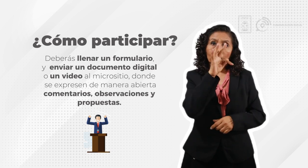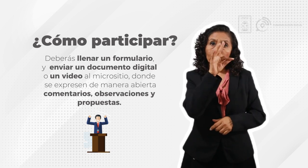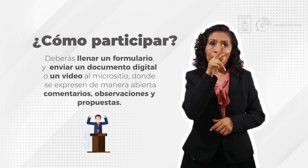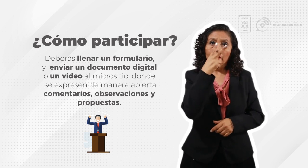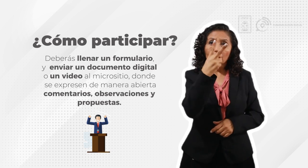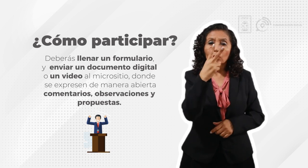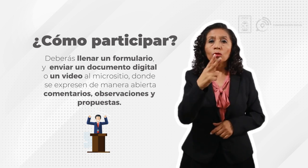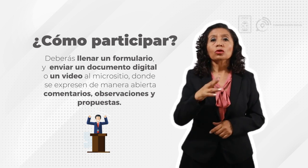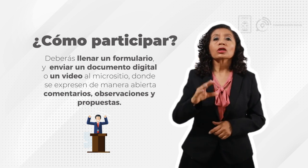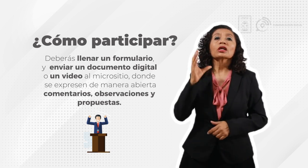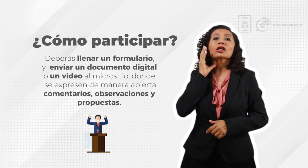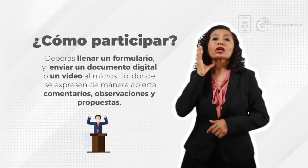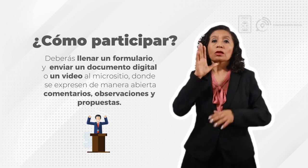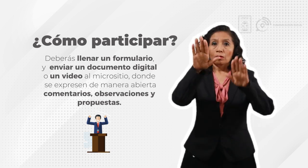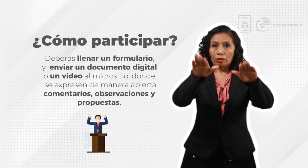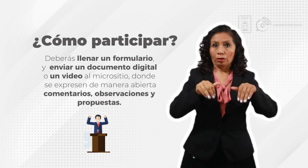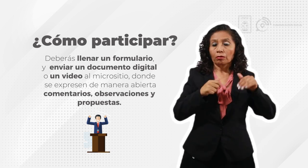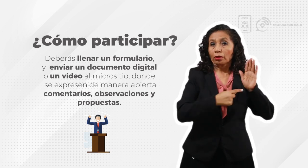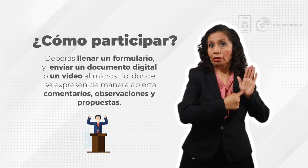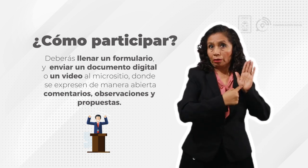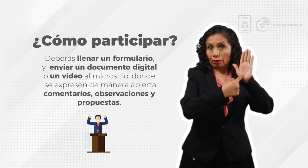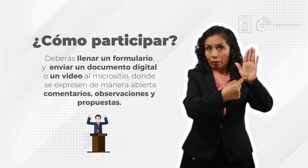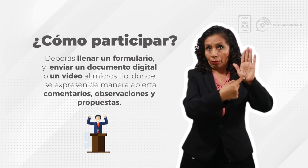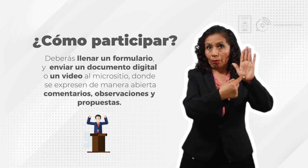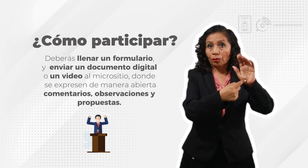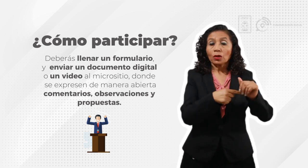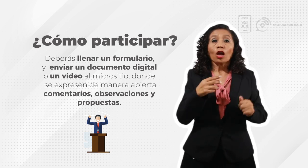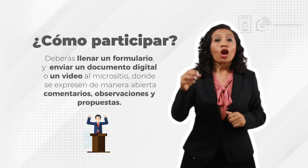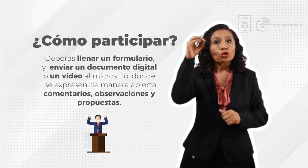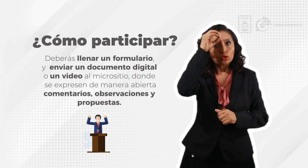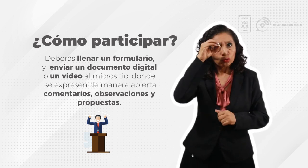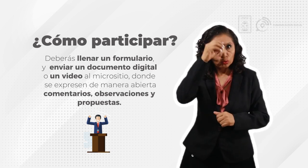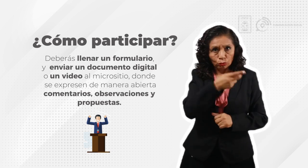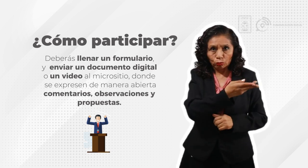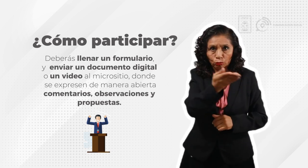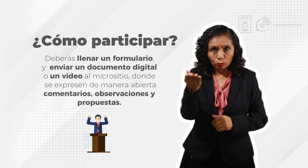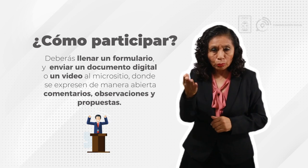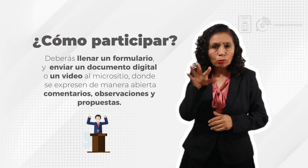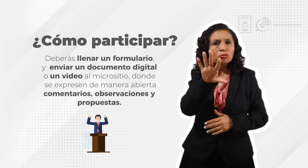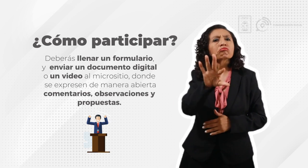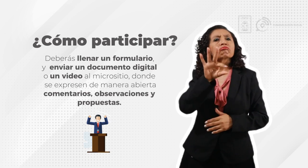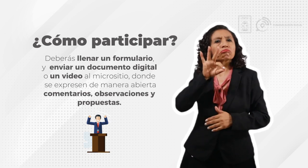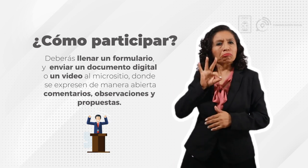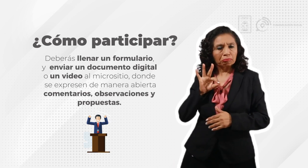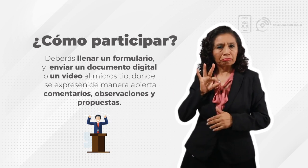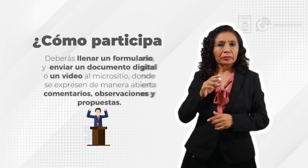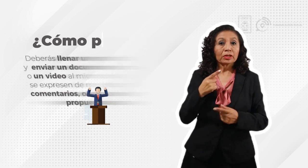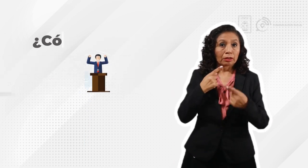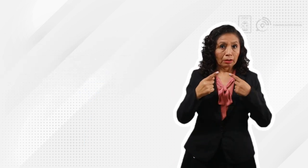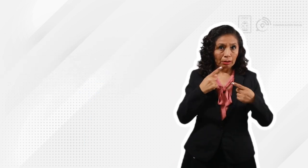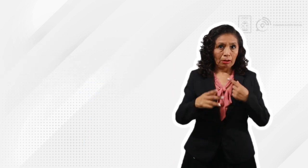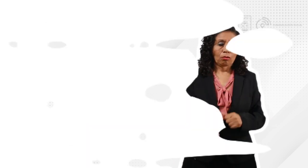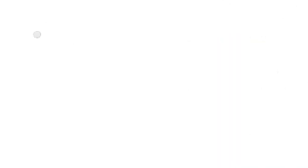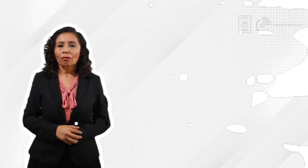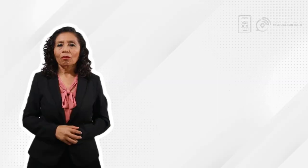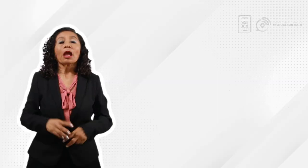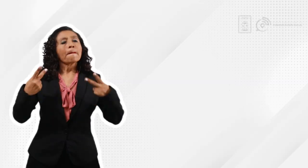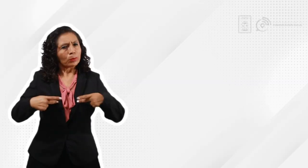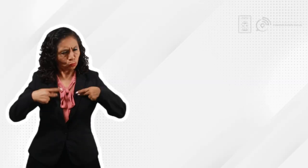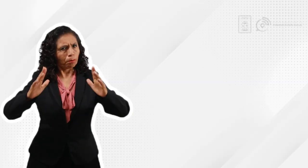emitido por la Honorable XVI Legislatura del Estado, las cuales serán tomadas en cuenta en la consulta.